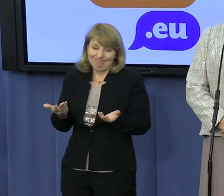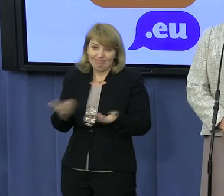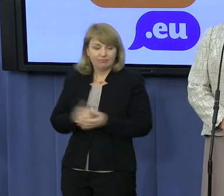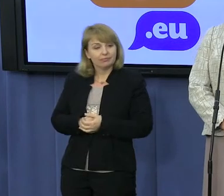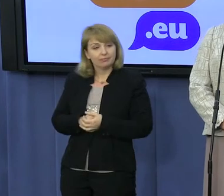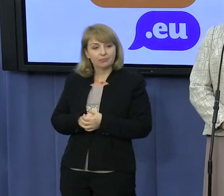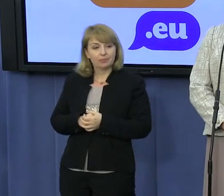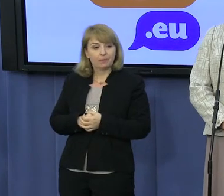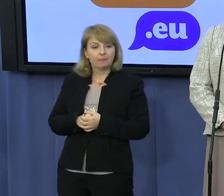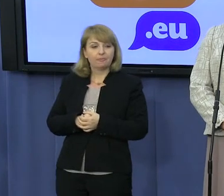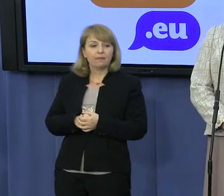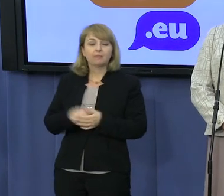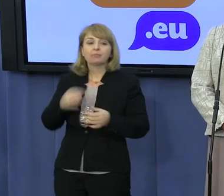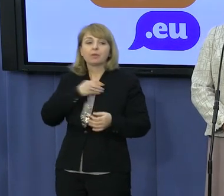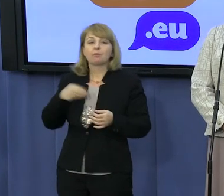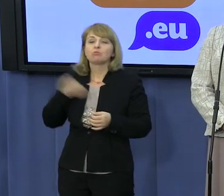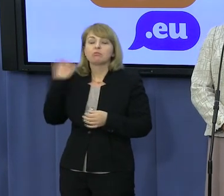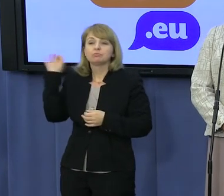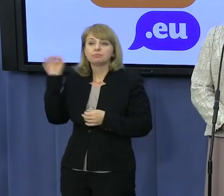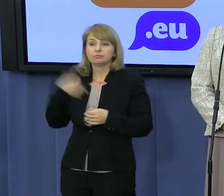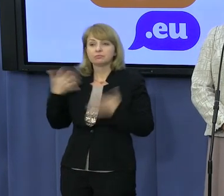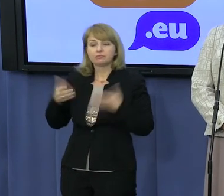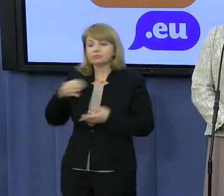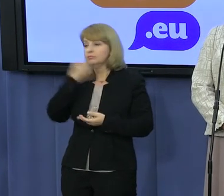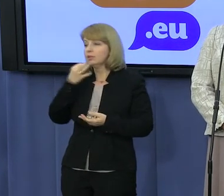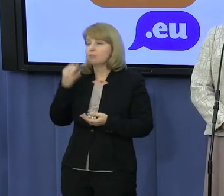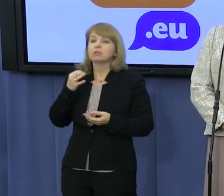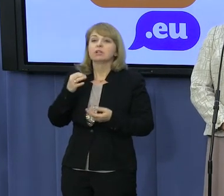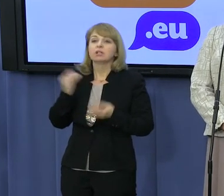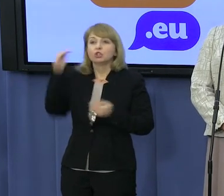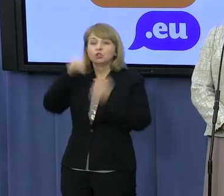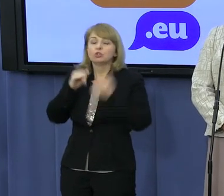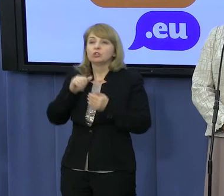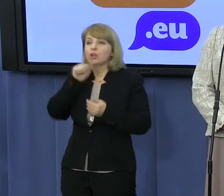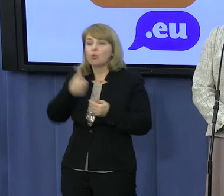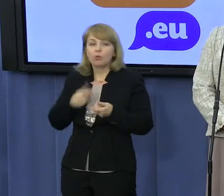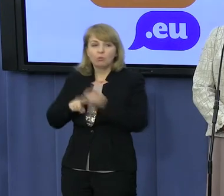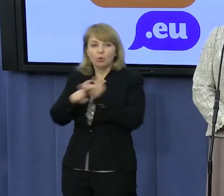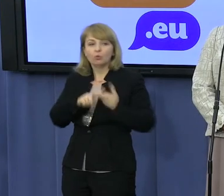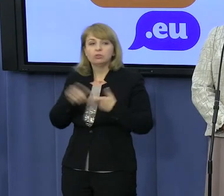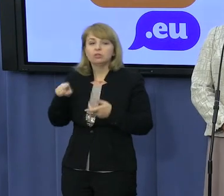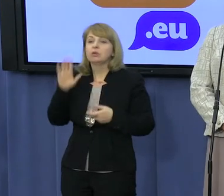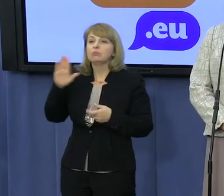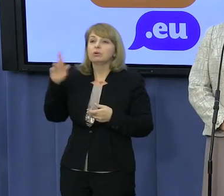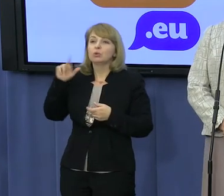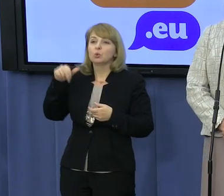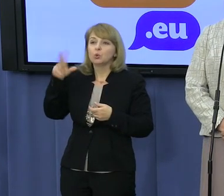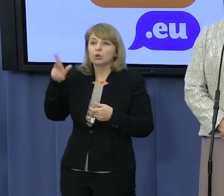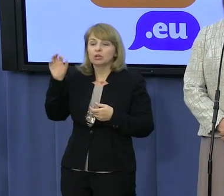Agnieszka Rucińska, Polskie Radio. Ja chciałam zapytać o dzisiejszy szczyt unijny w Brukseli i o to, co się tam ma stać, czyli wprowadzenie sankcji dla